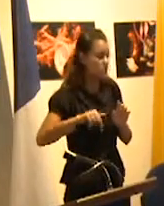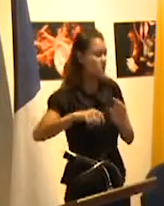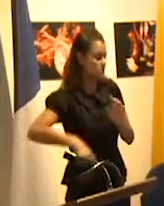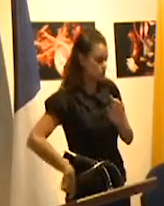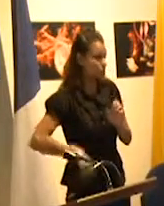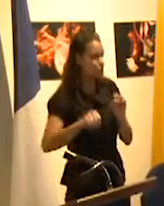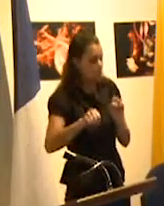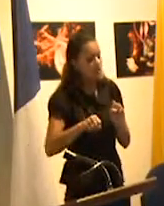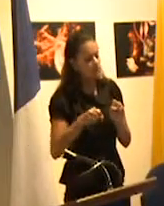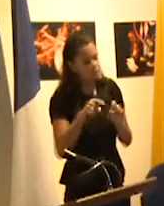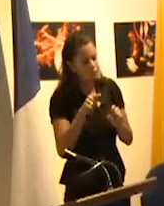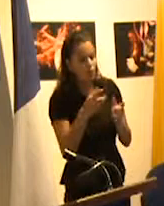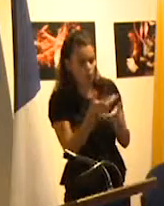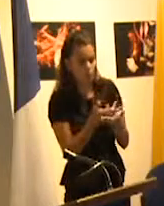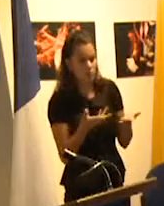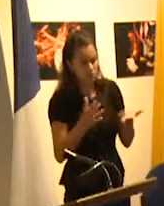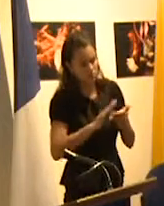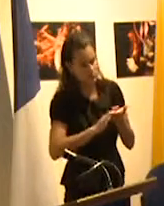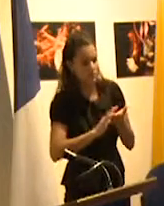cosas